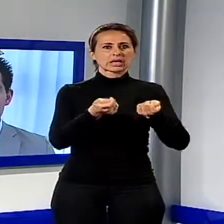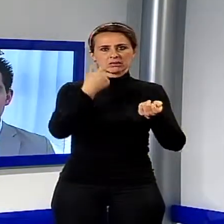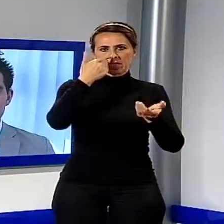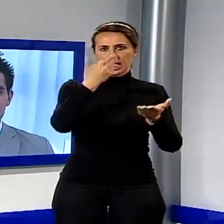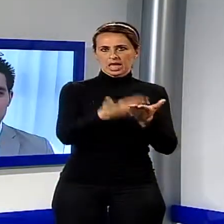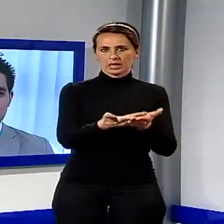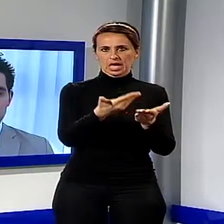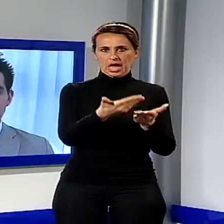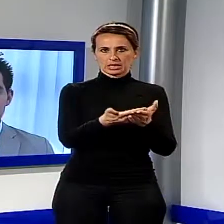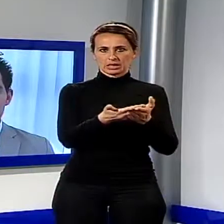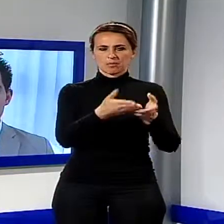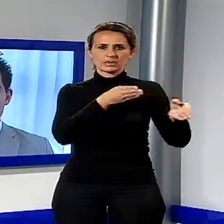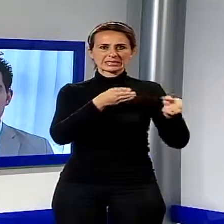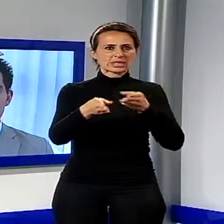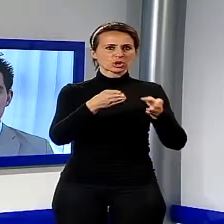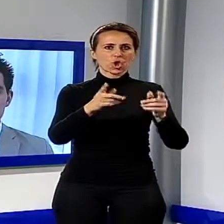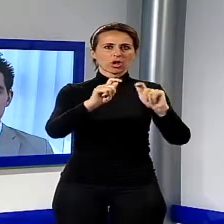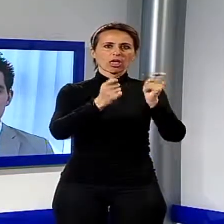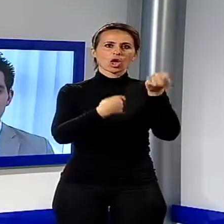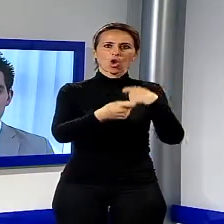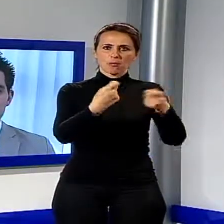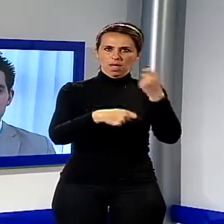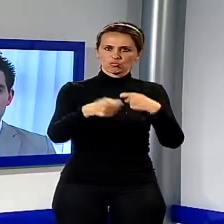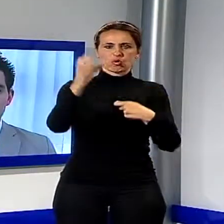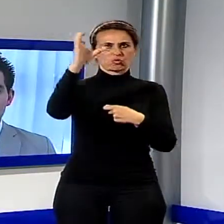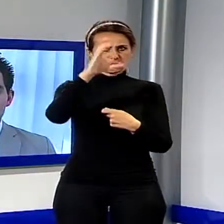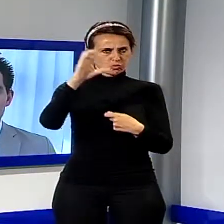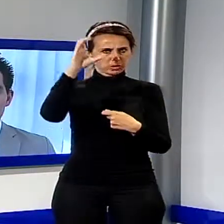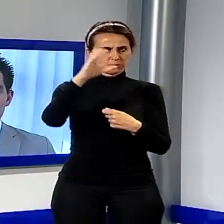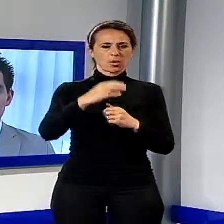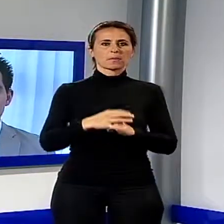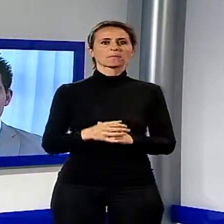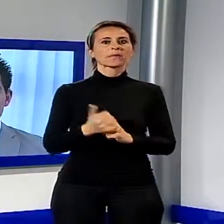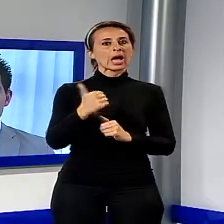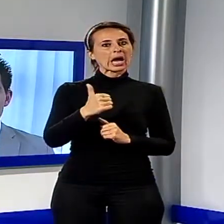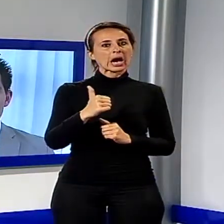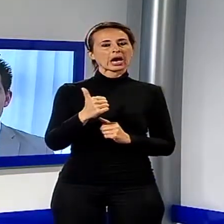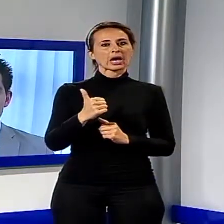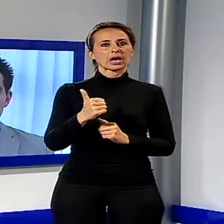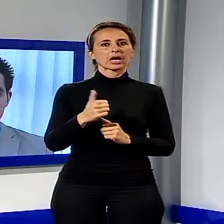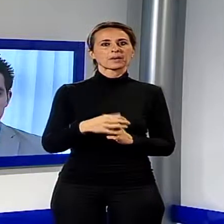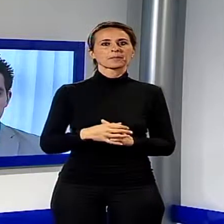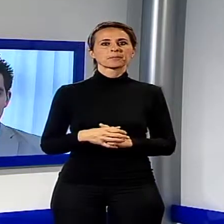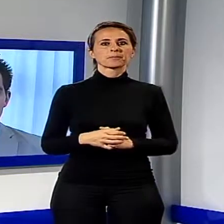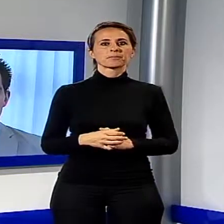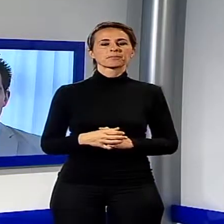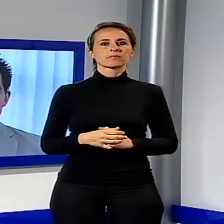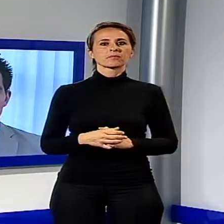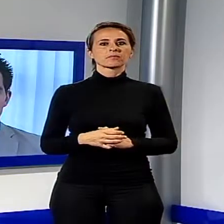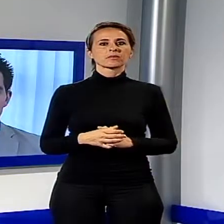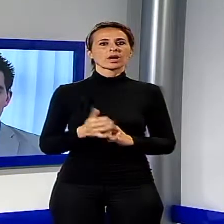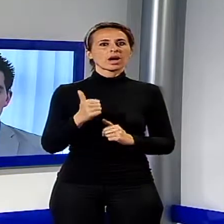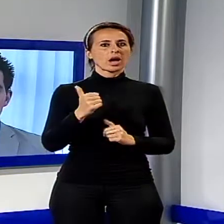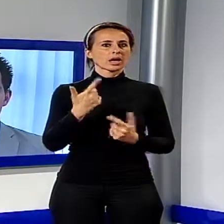attive sui settori del commercio e del turismo, ma anche con chiaramente